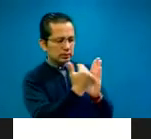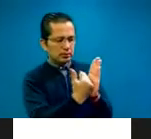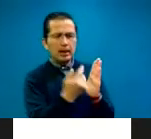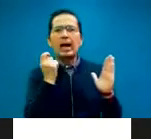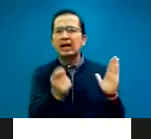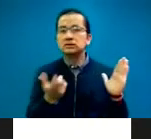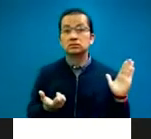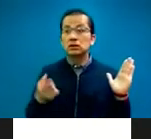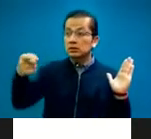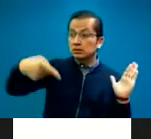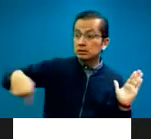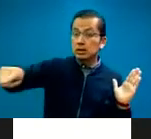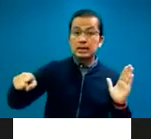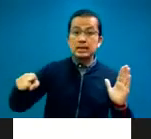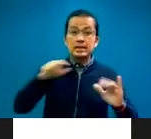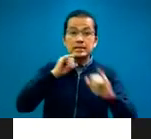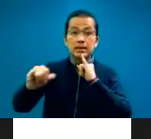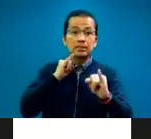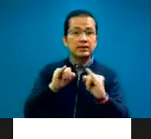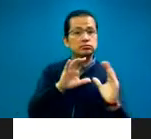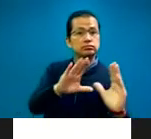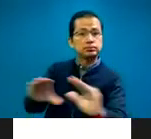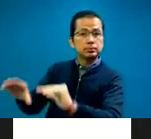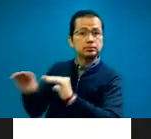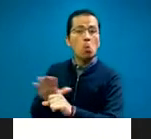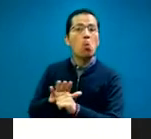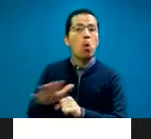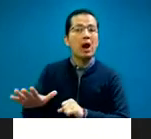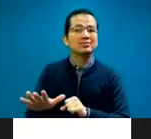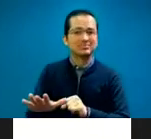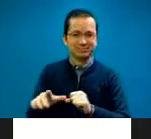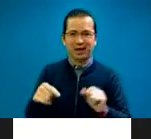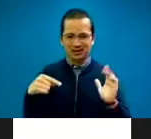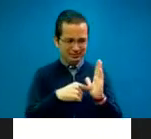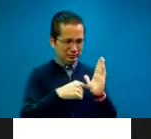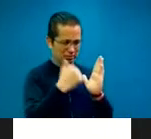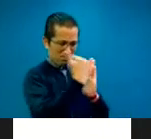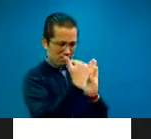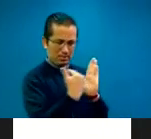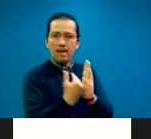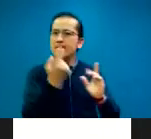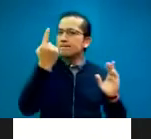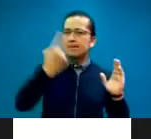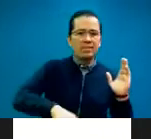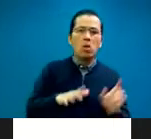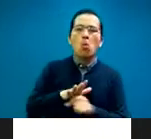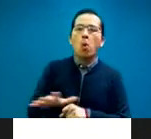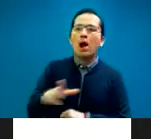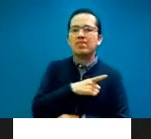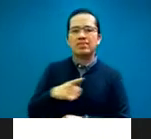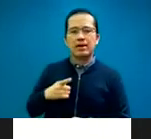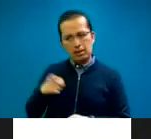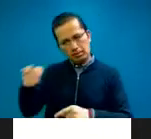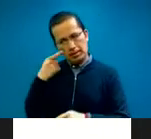intérpretes, porque les enseña qué hacer y qué no hacer cuando están proporcionando servicios de